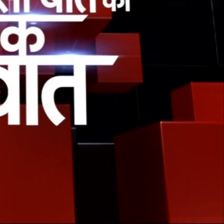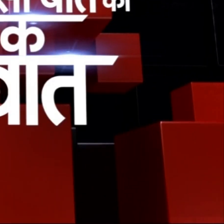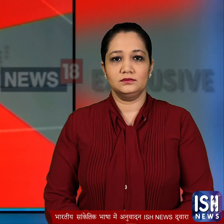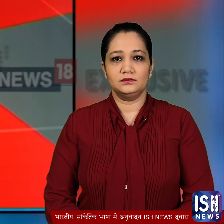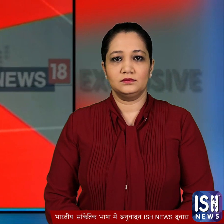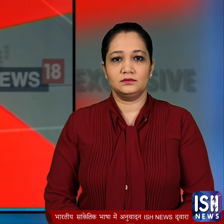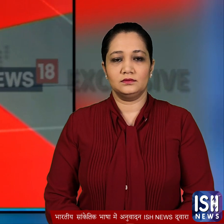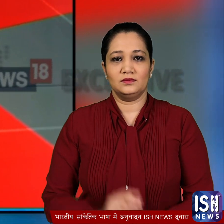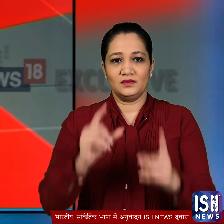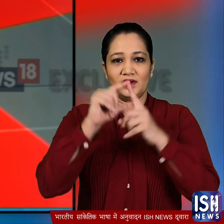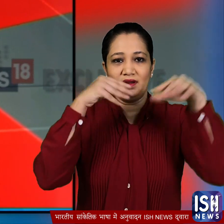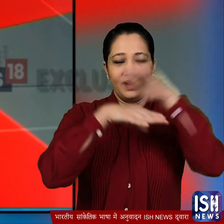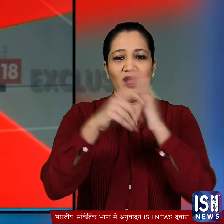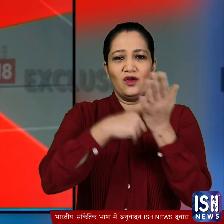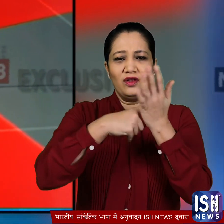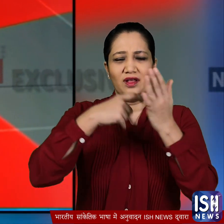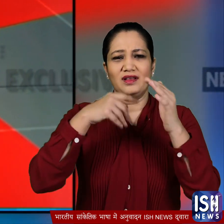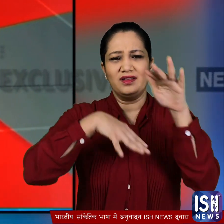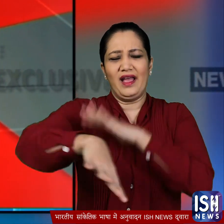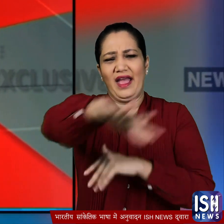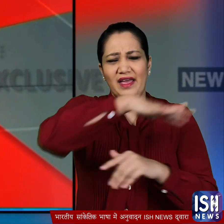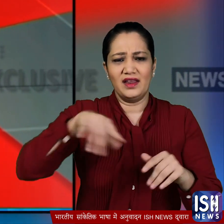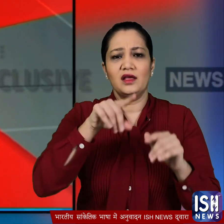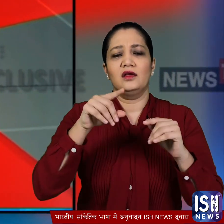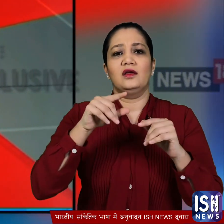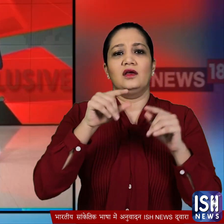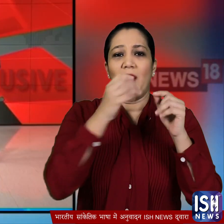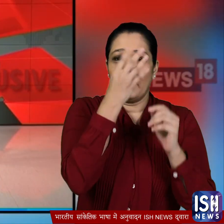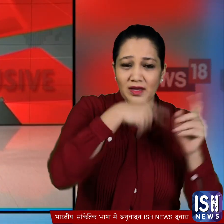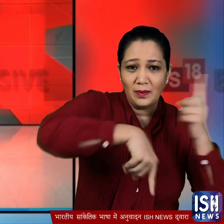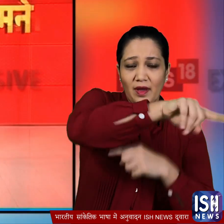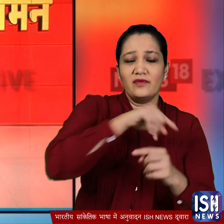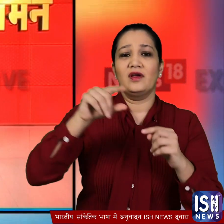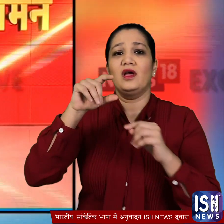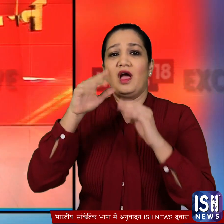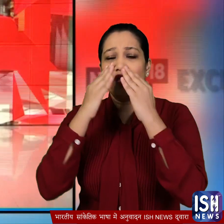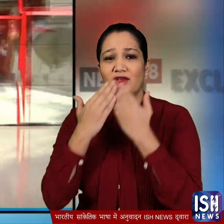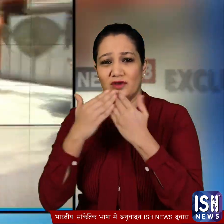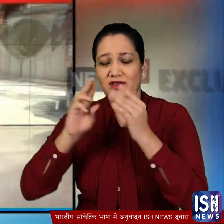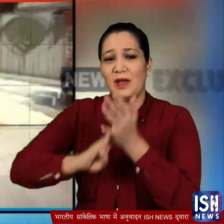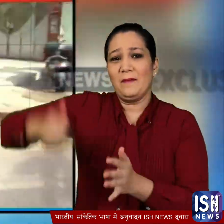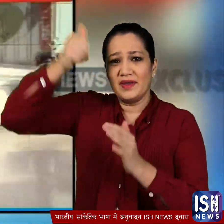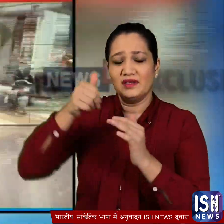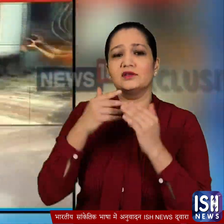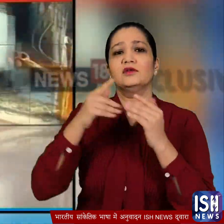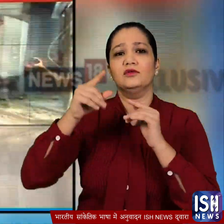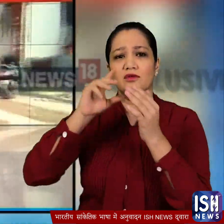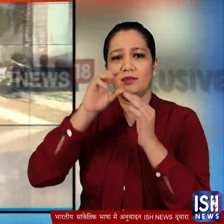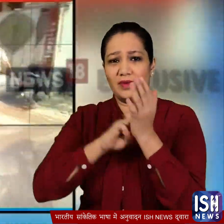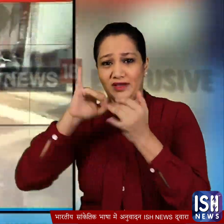दिल्ली के रोताज नगर में बीजेपी ने शिक्षा मंत्री मनीश सिसोधिया का गहराव किया मनीश सिसोधिया एक स्कूल के कारेकरम में पहुँचे थे उसी वक्त